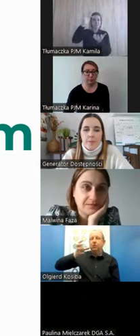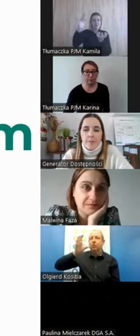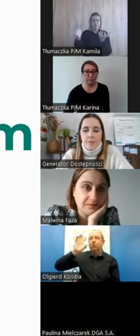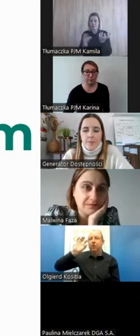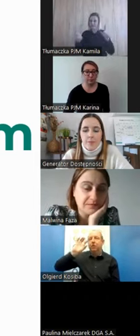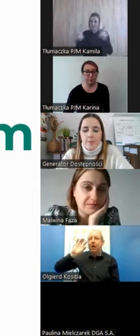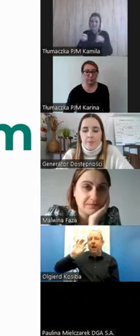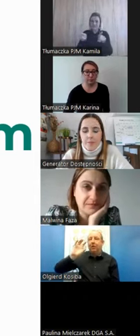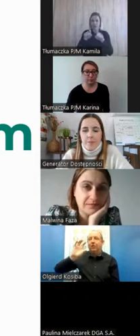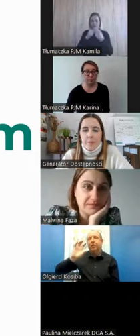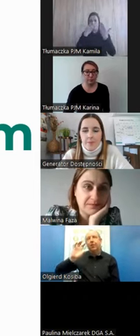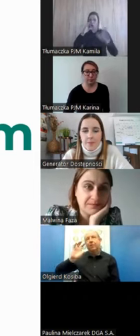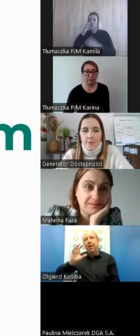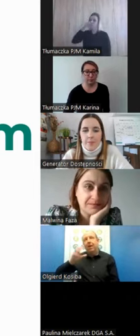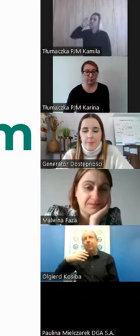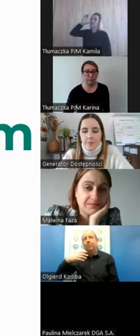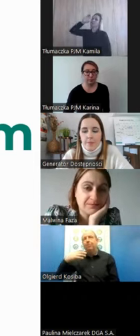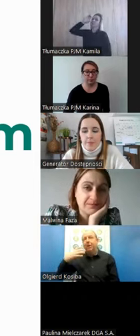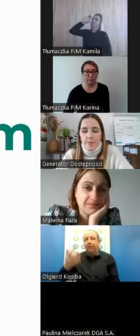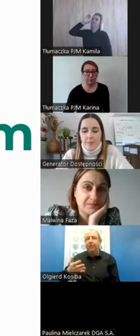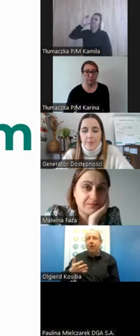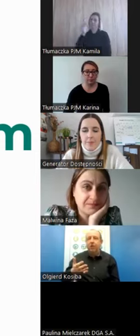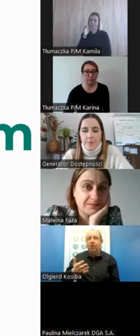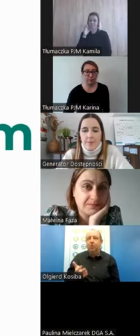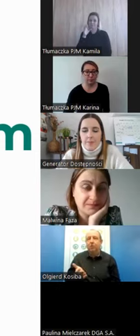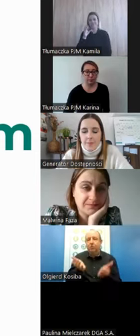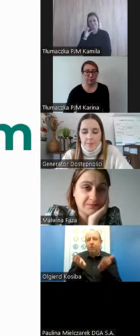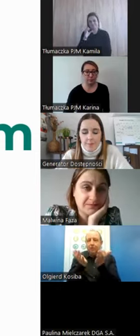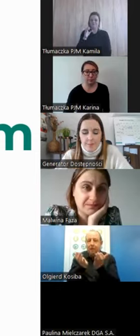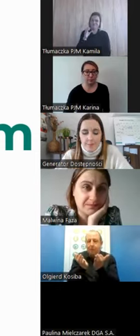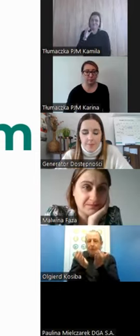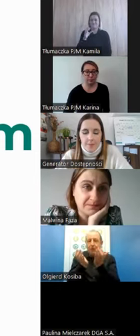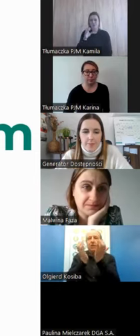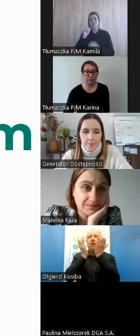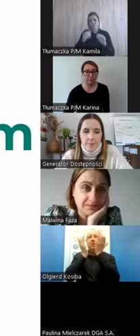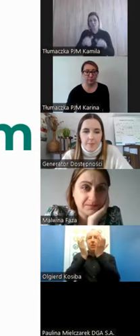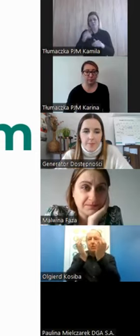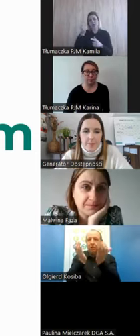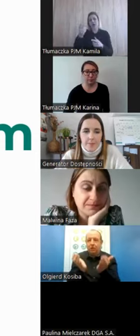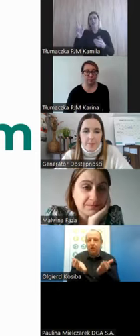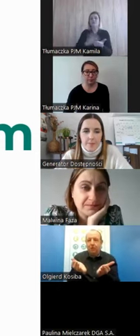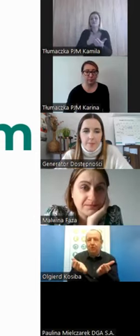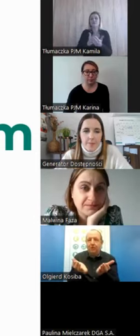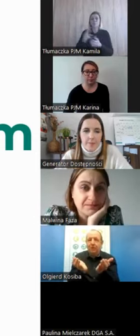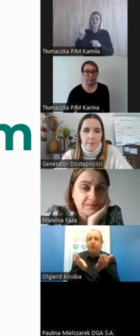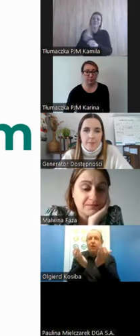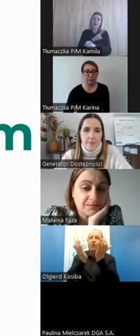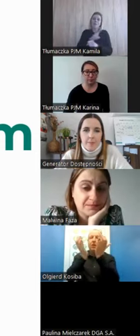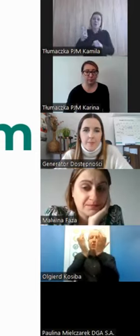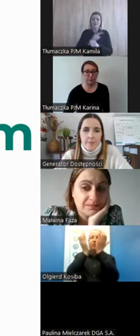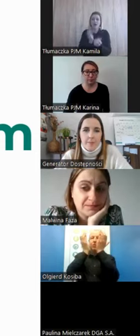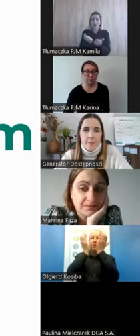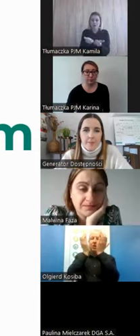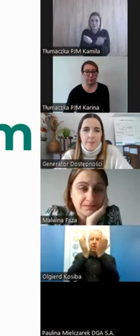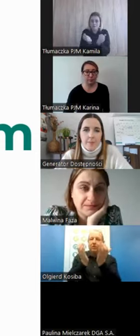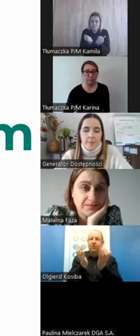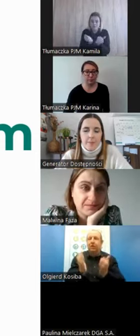piję w ten sposób, przechylając. Prawie w każdej, bo być może w Japonii jednak bierze się tą miseczkę